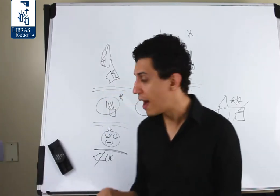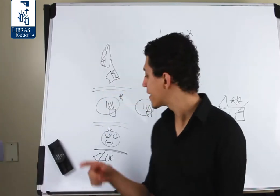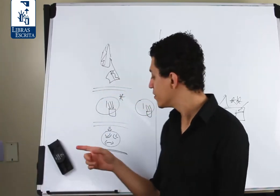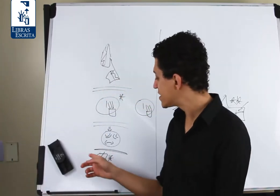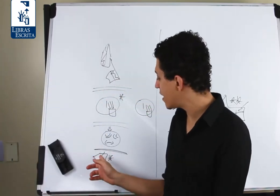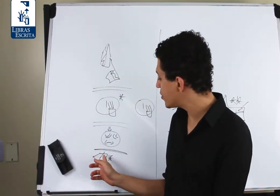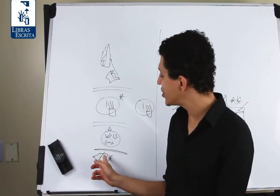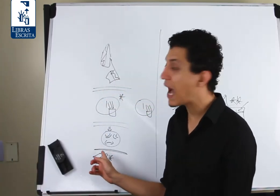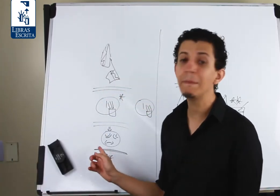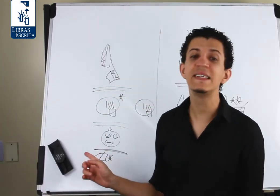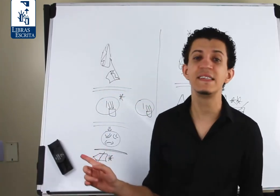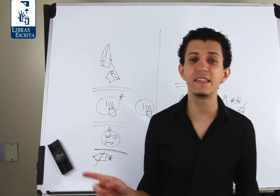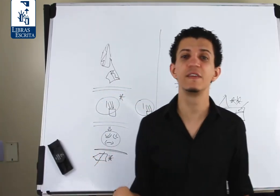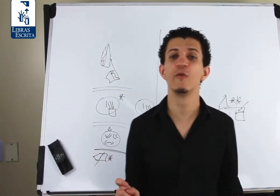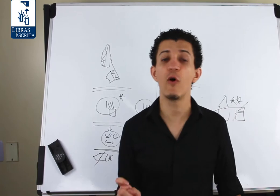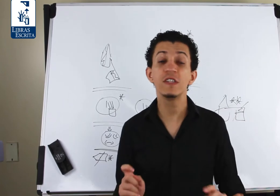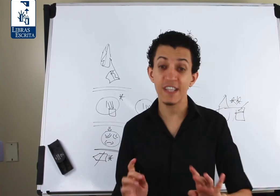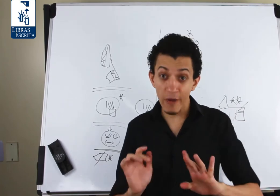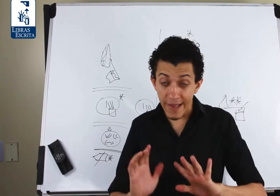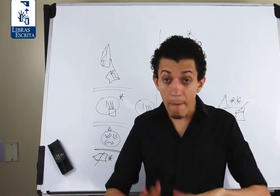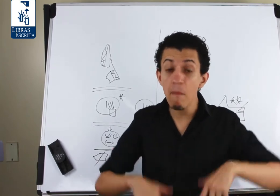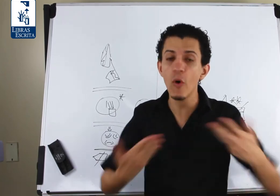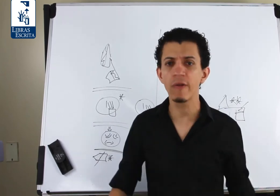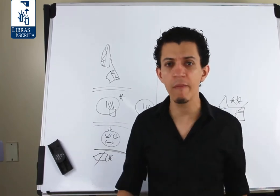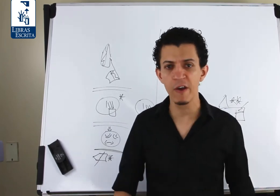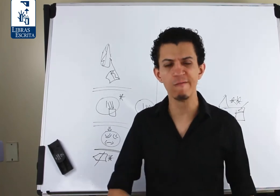aqui o sinal de amicíssimo, ou seja, alguém que é muito amigo.